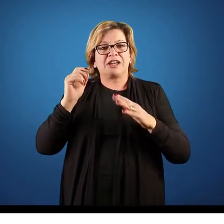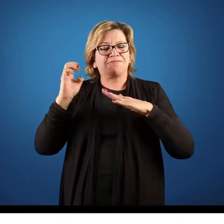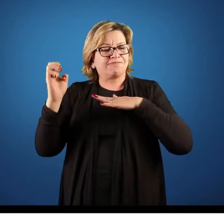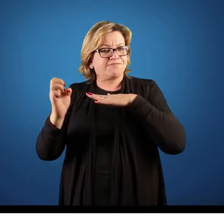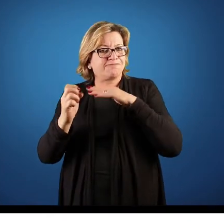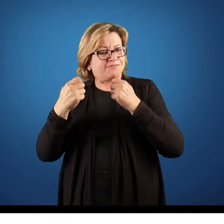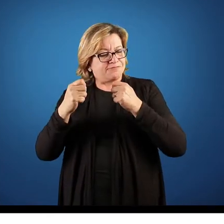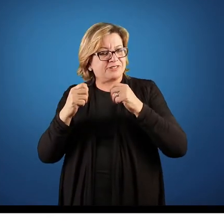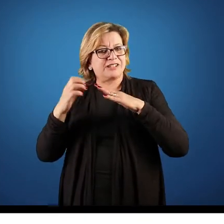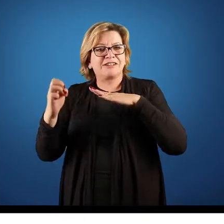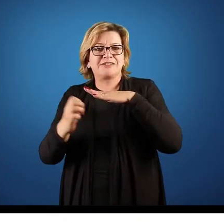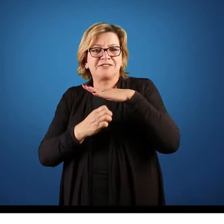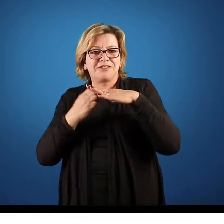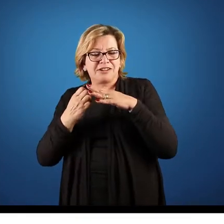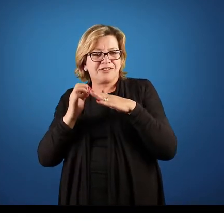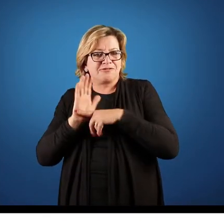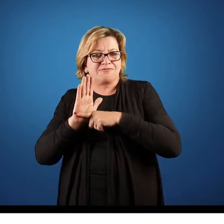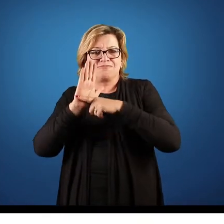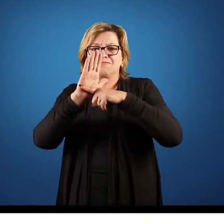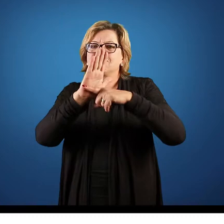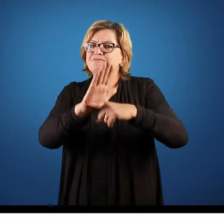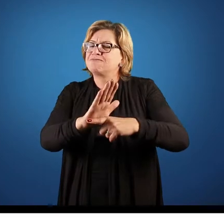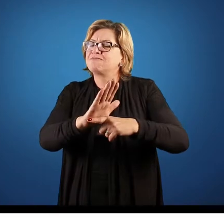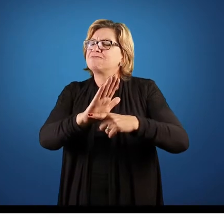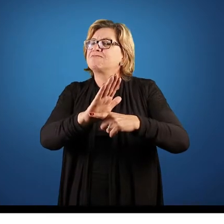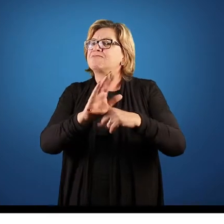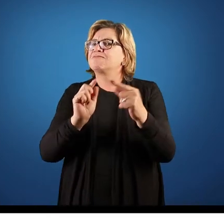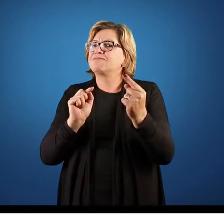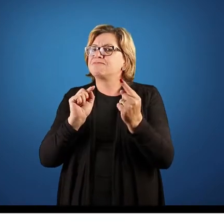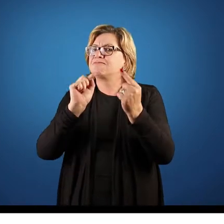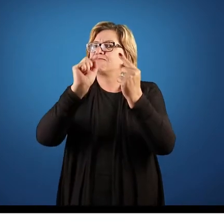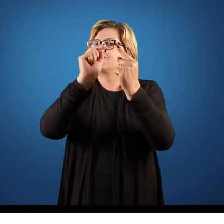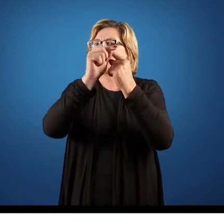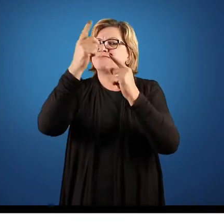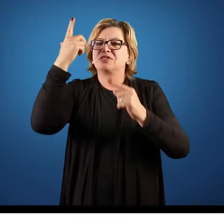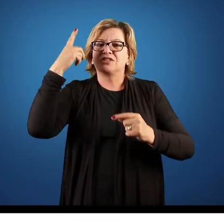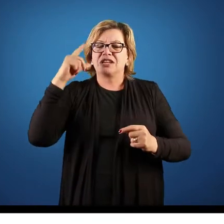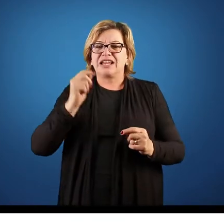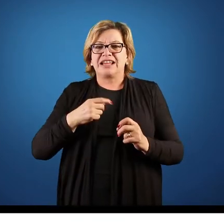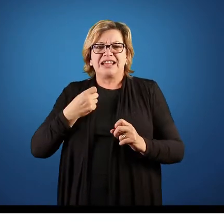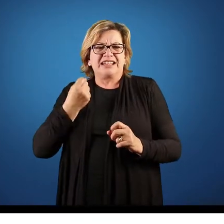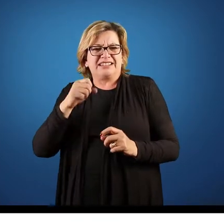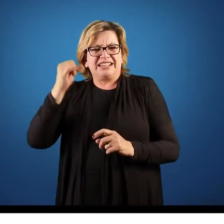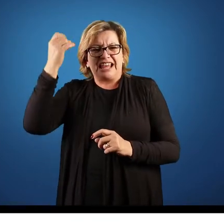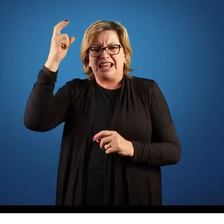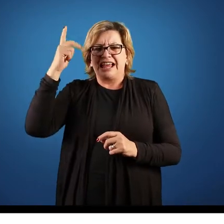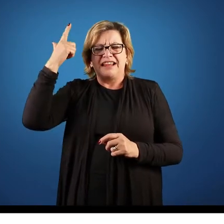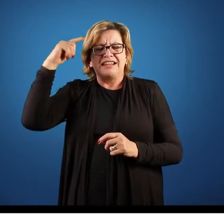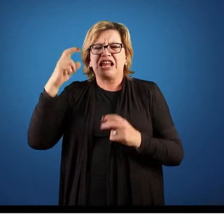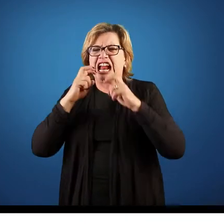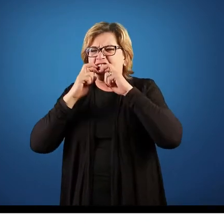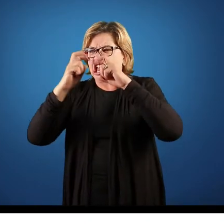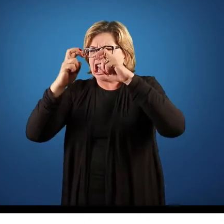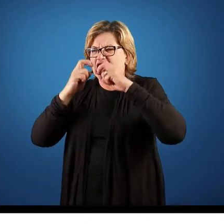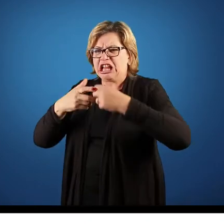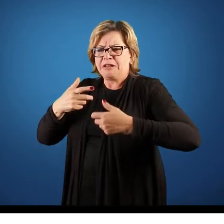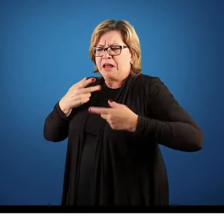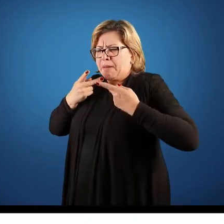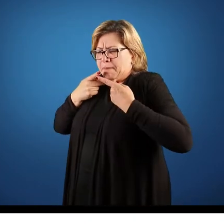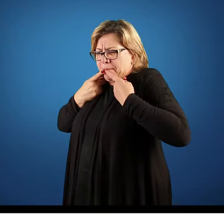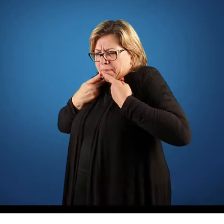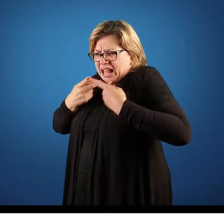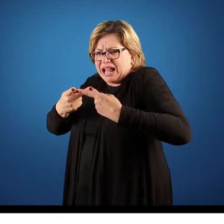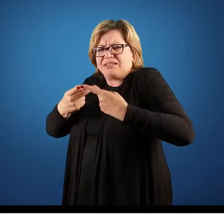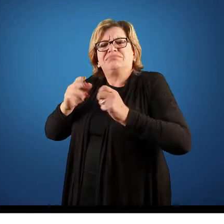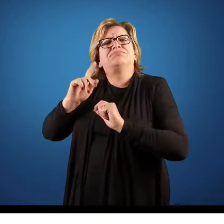consiga atingir esses objetivos, através desse autocontrole. Você ficar gritando, brigando e tal, não vai chegar a lugar nenhum dentro das organizações, precisa